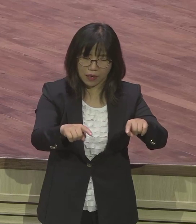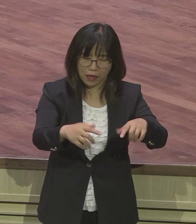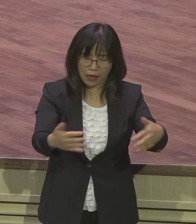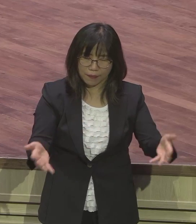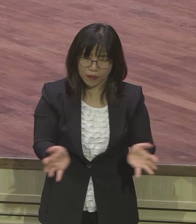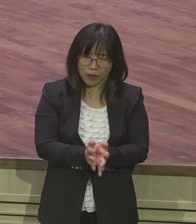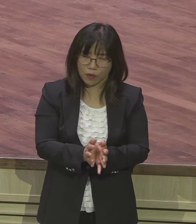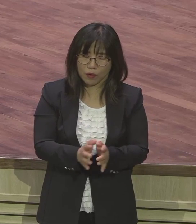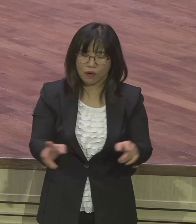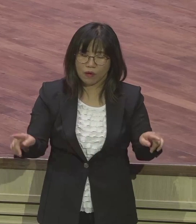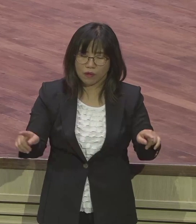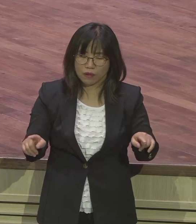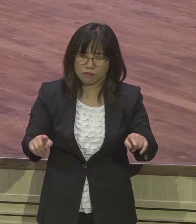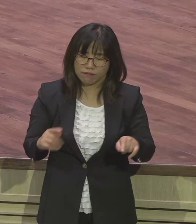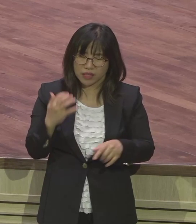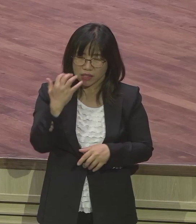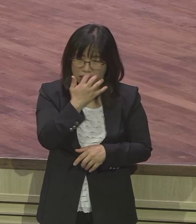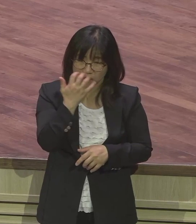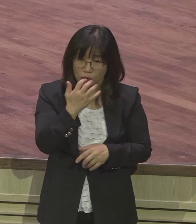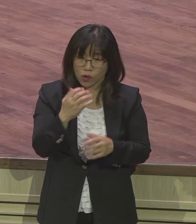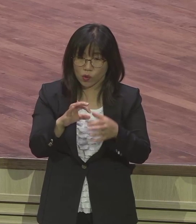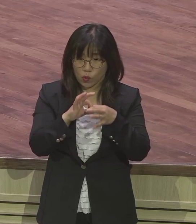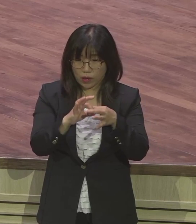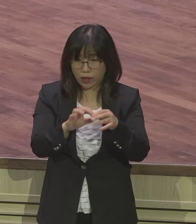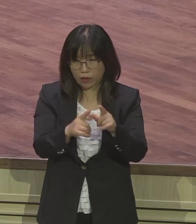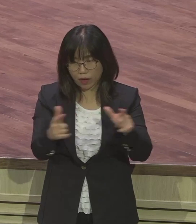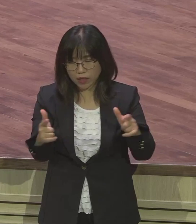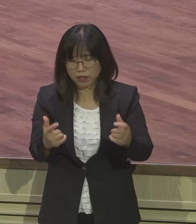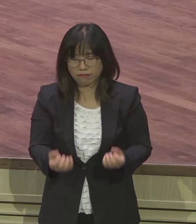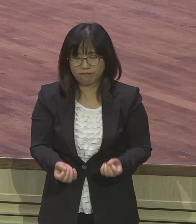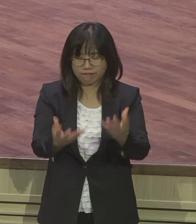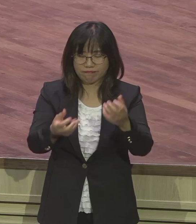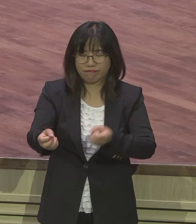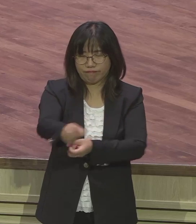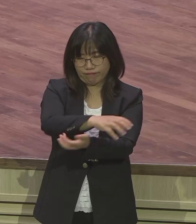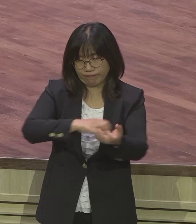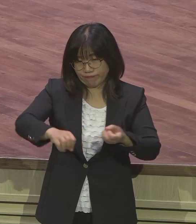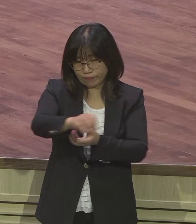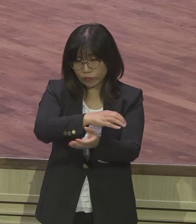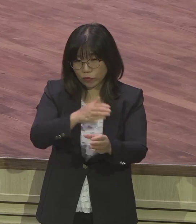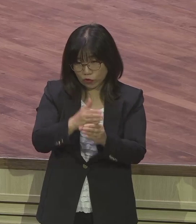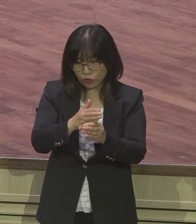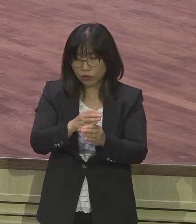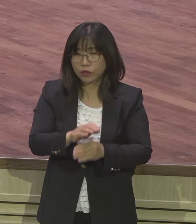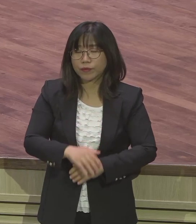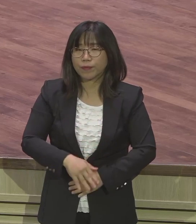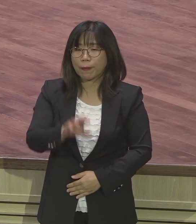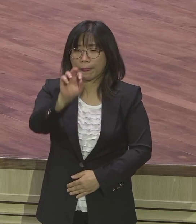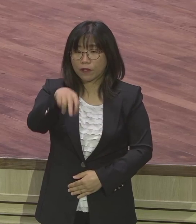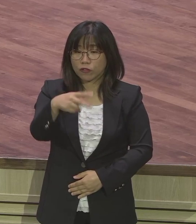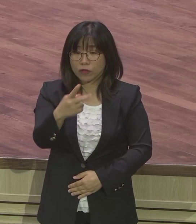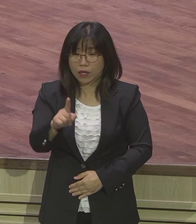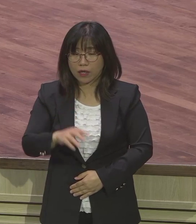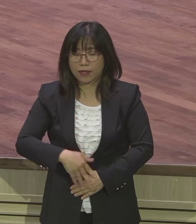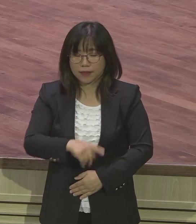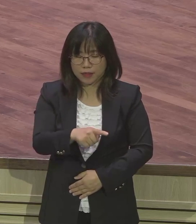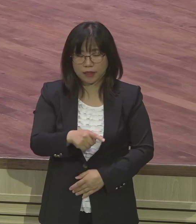유다가 지금 가난 문화에 완전히 통화되어 있는 그런 모습이 14절 보세요